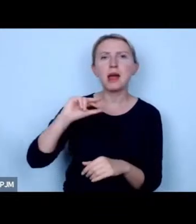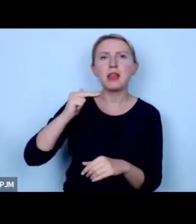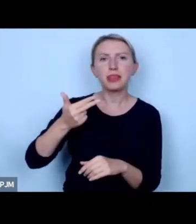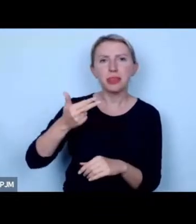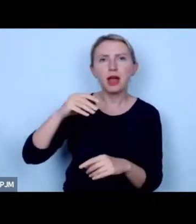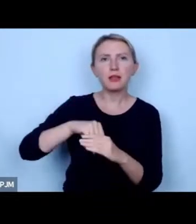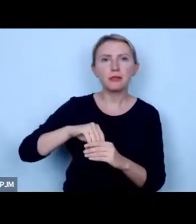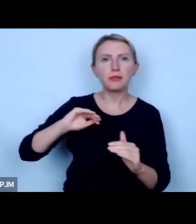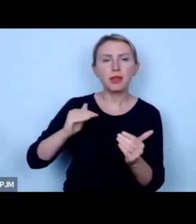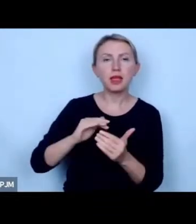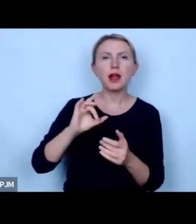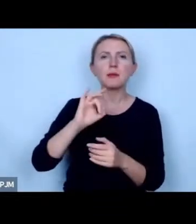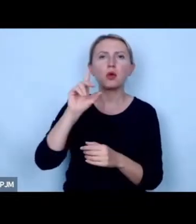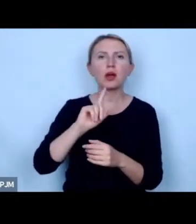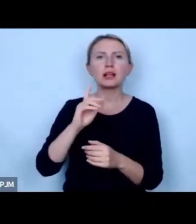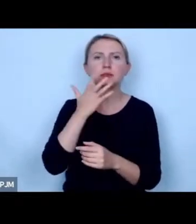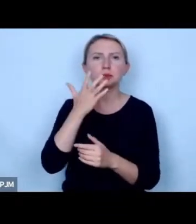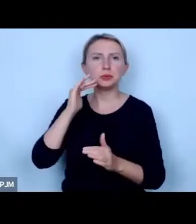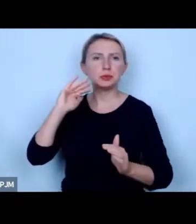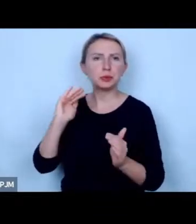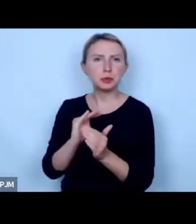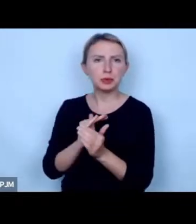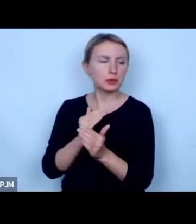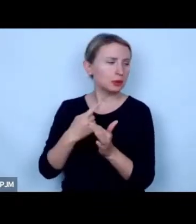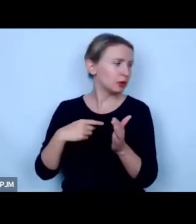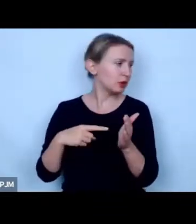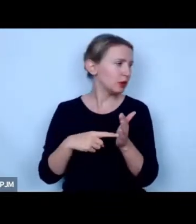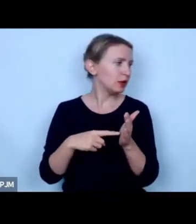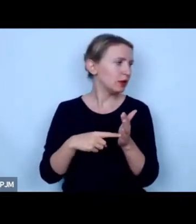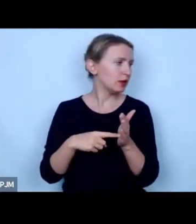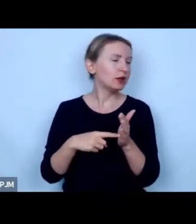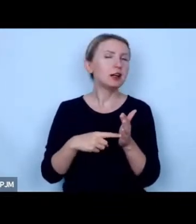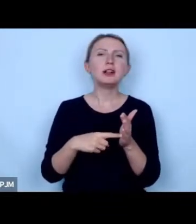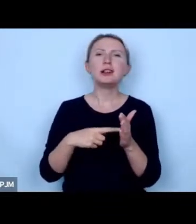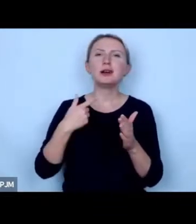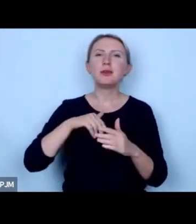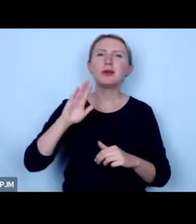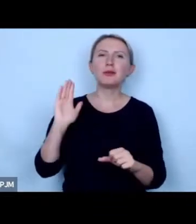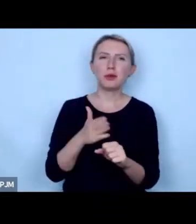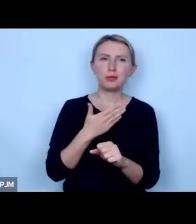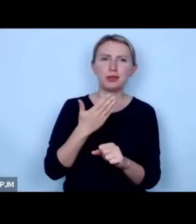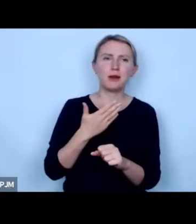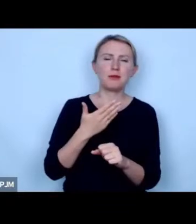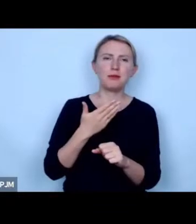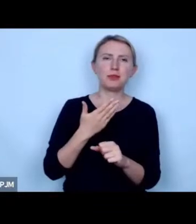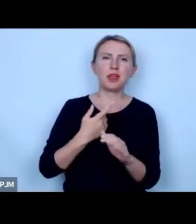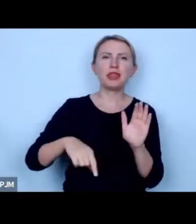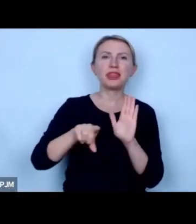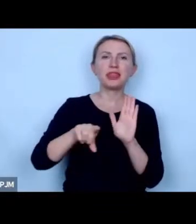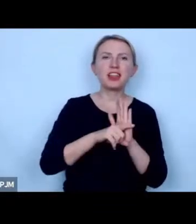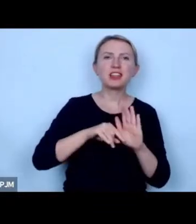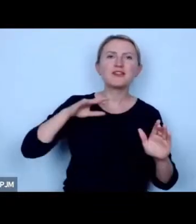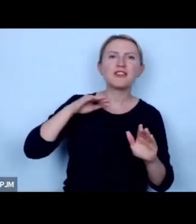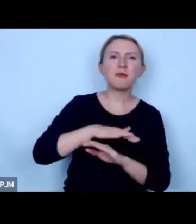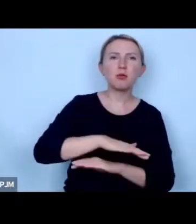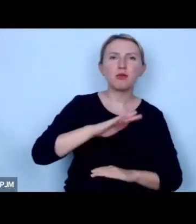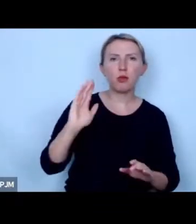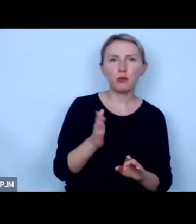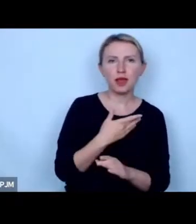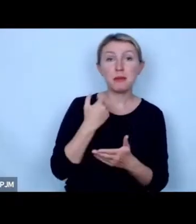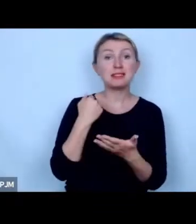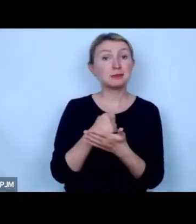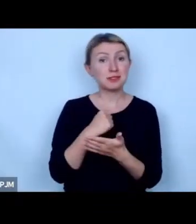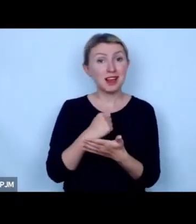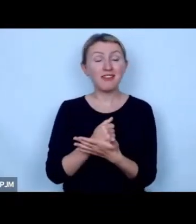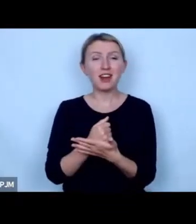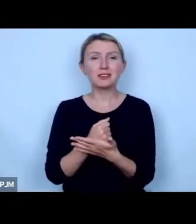gazów po prostu cieplarnianych to wtedy pomijamy praktycznie ten negatywny wpływ i kwestia jest